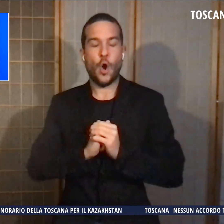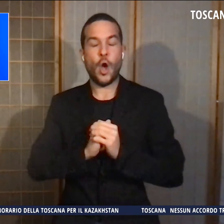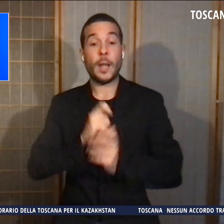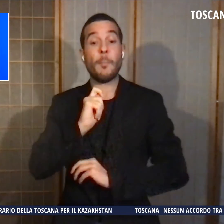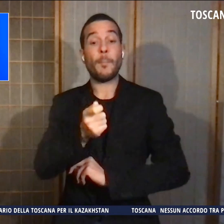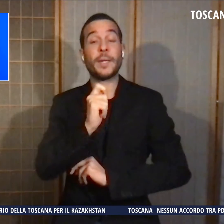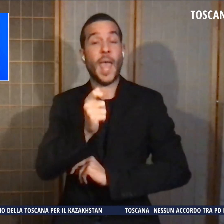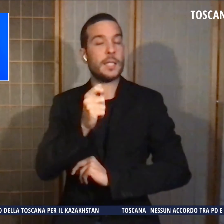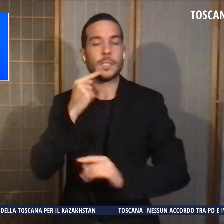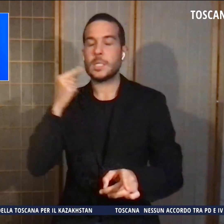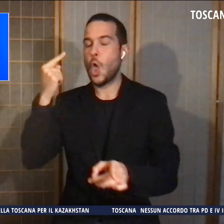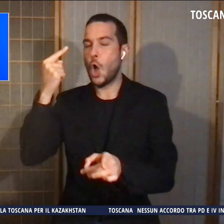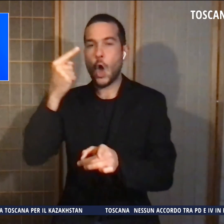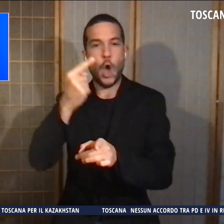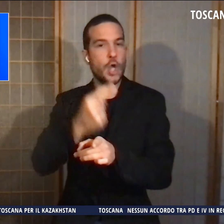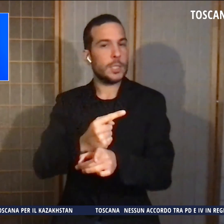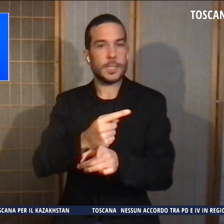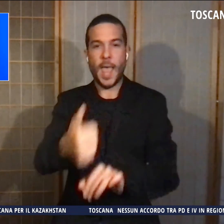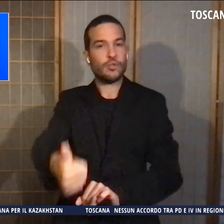stesse cifre del 2021.